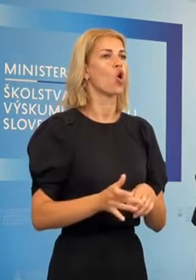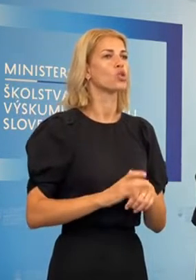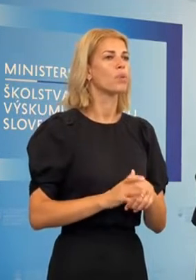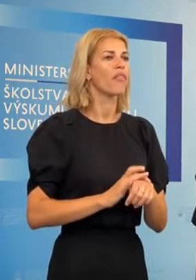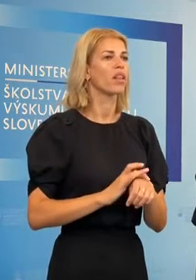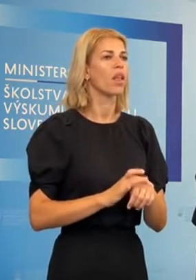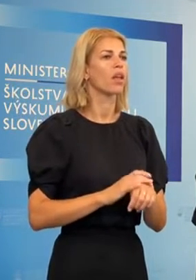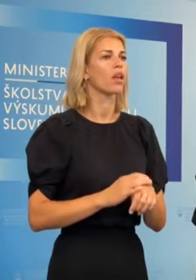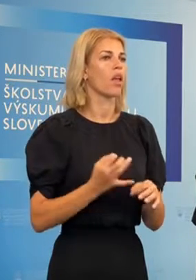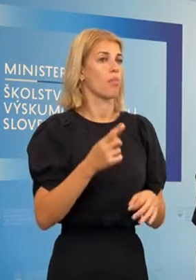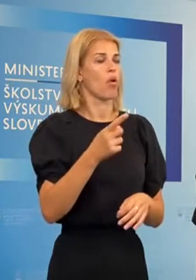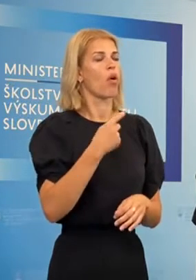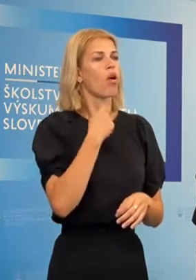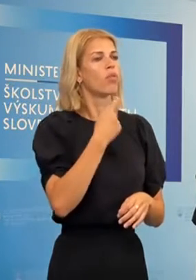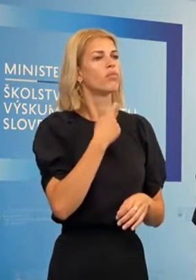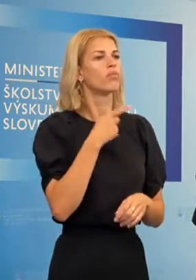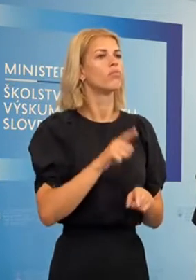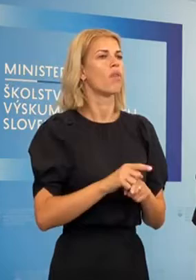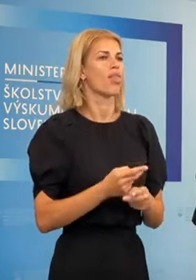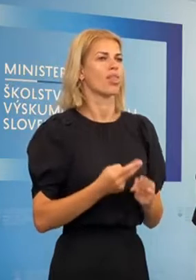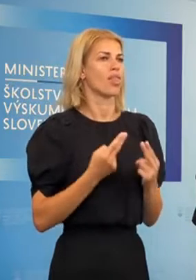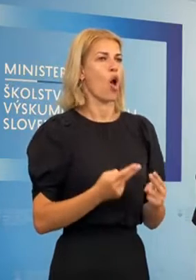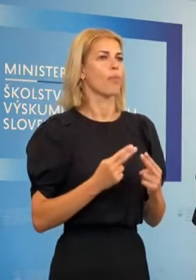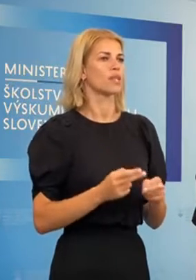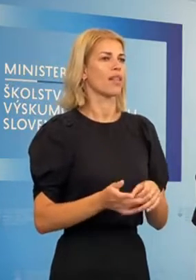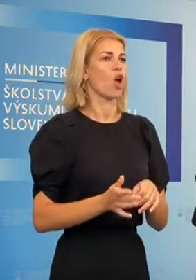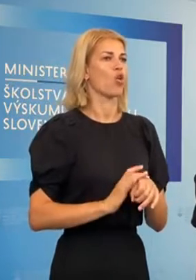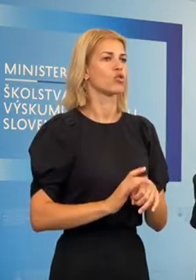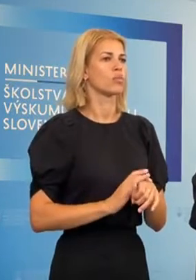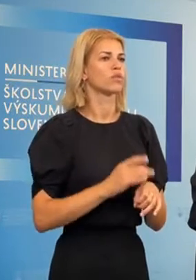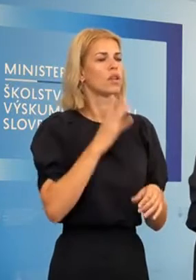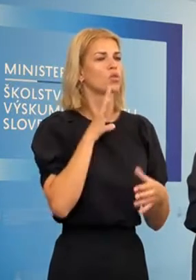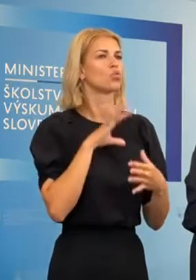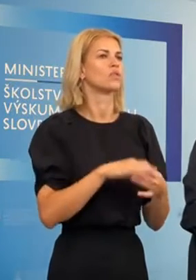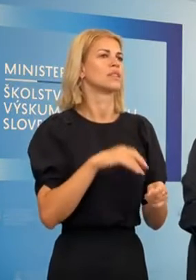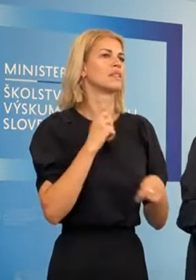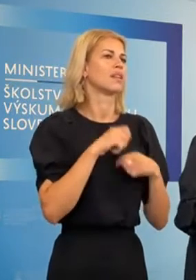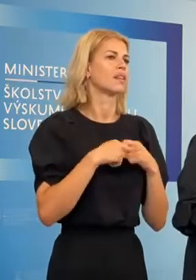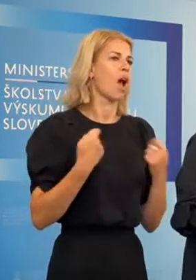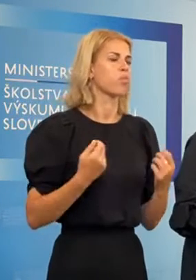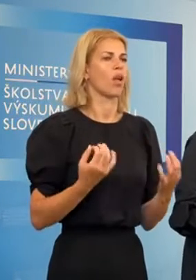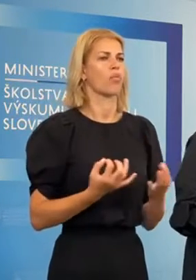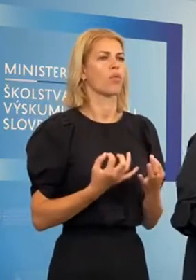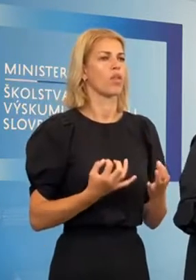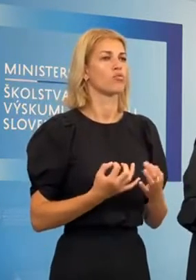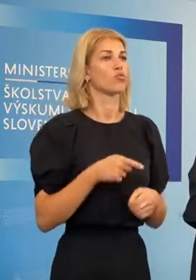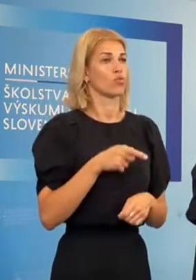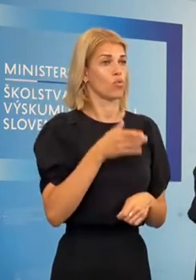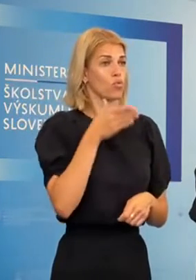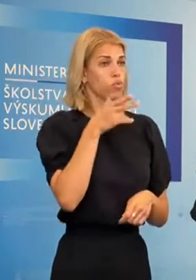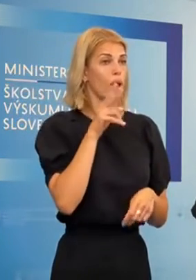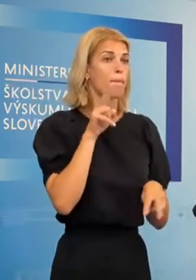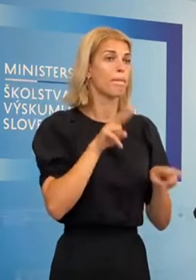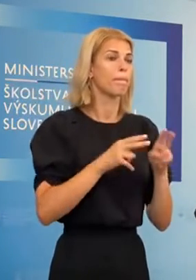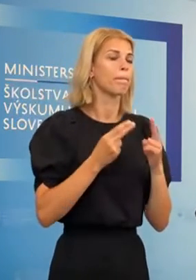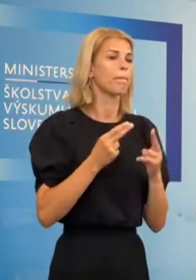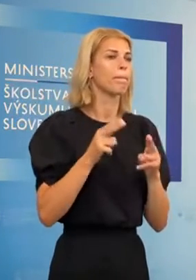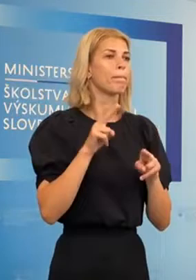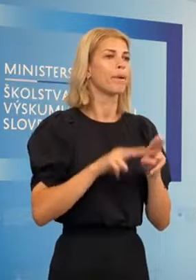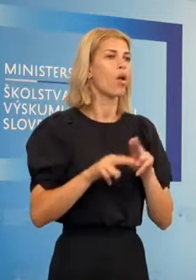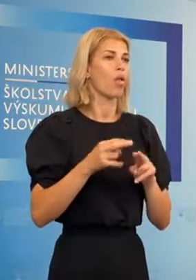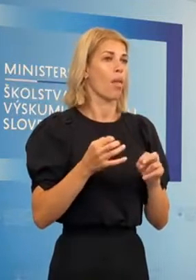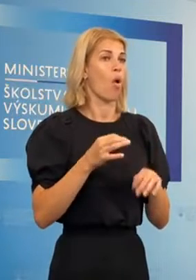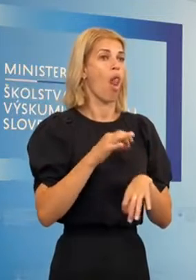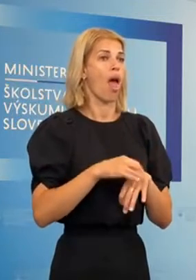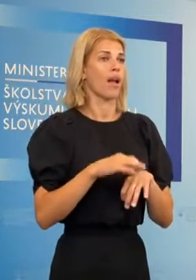podľa ich slov sú mnohokrát neopodstatnené, napríklad do táborov a podobne. Či možno toto sa neprehodnotí do budúcna, keďže už tých lekárov